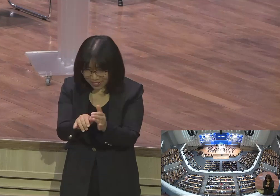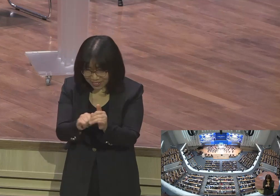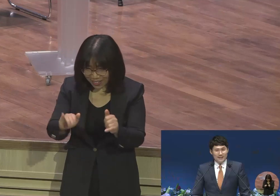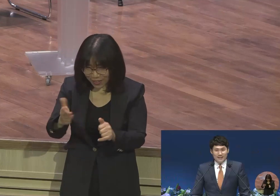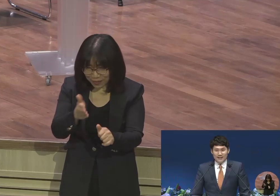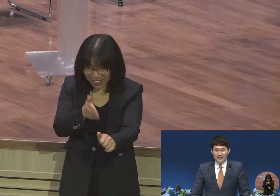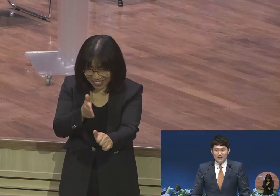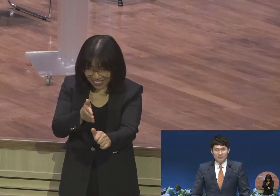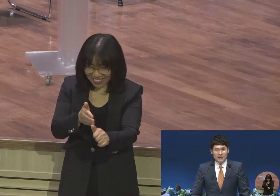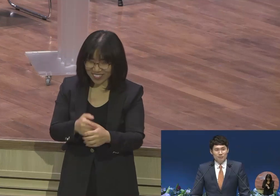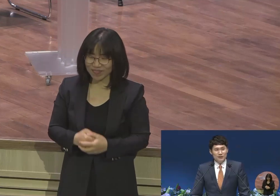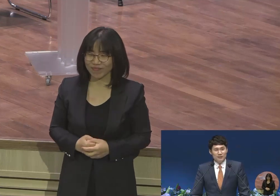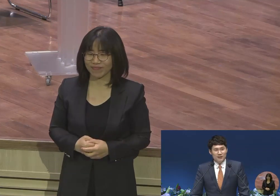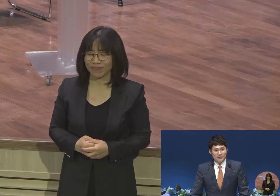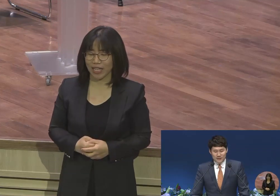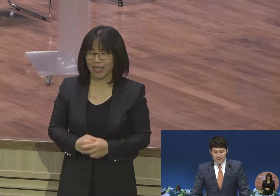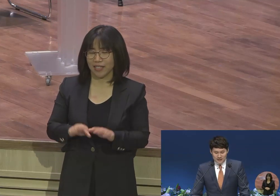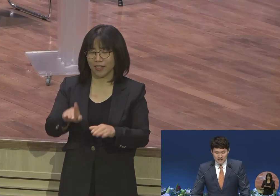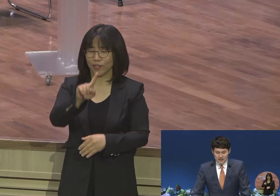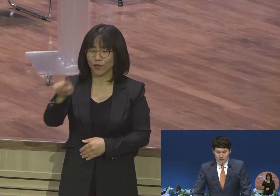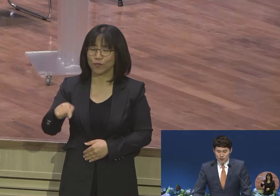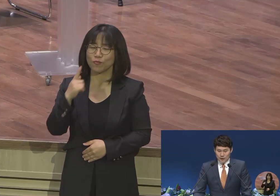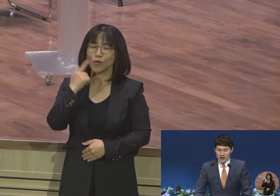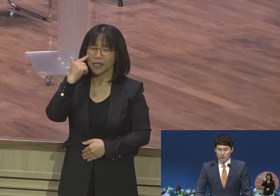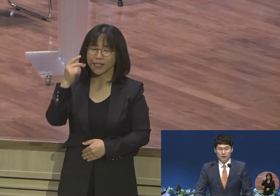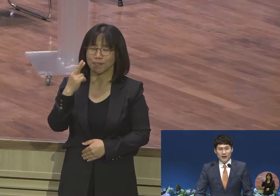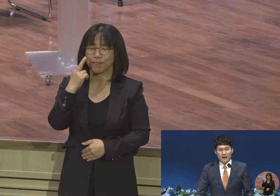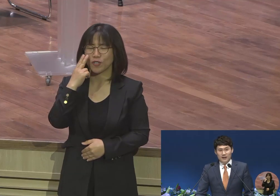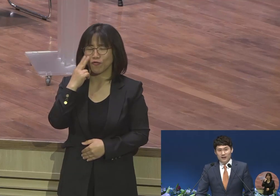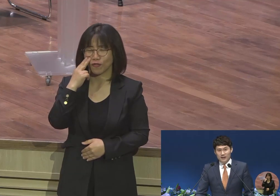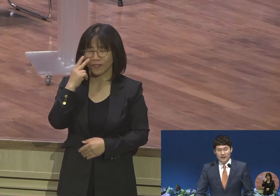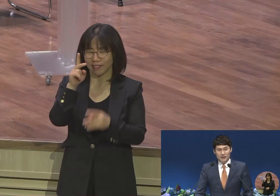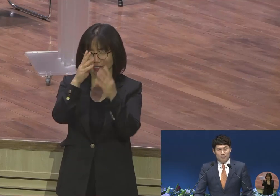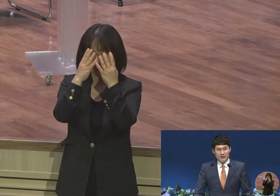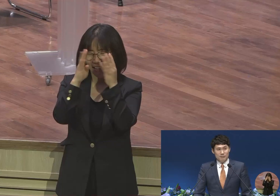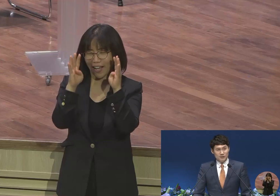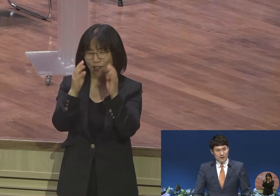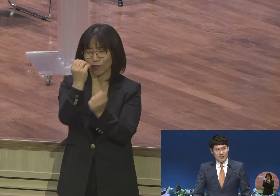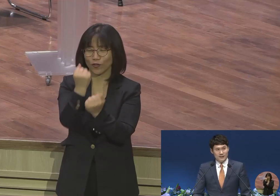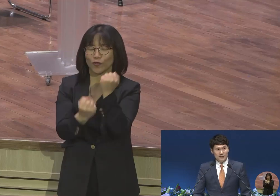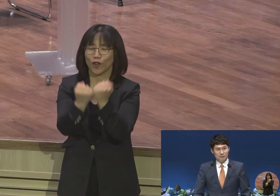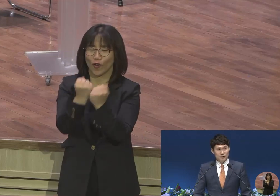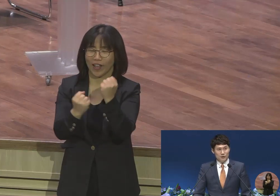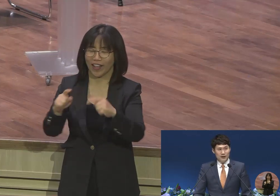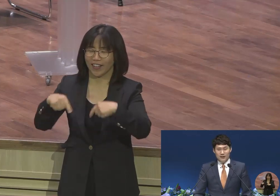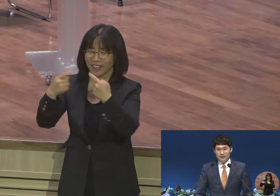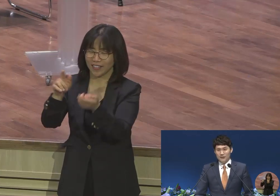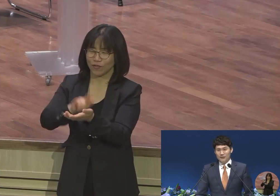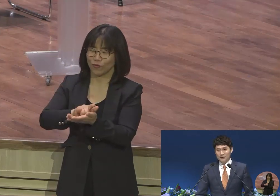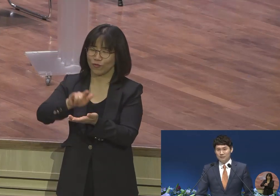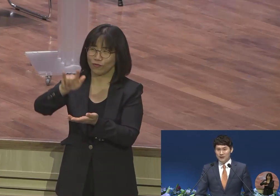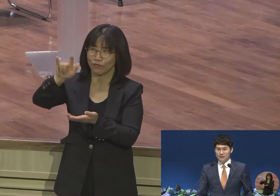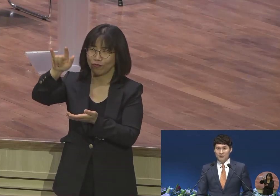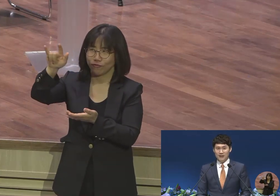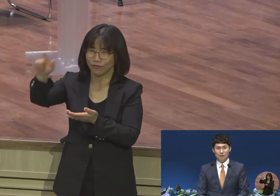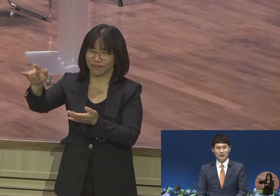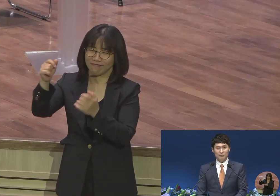지금 담임 목사님께서는 미주대학 수련회 집회 참석자 지금 미주에서 계십니다 목사님